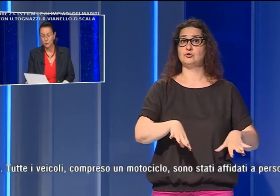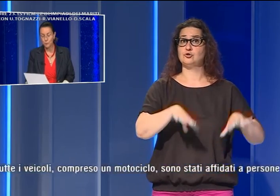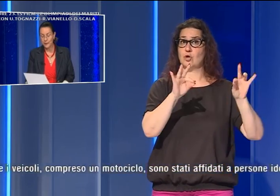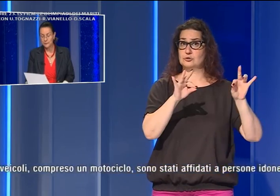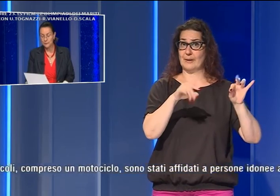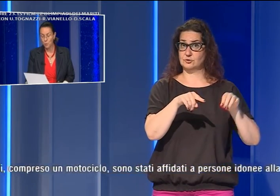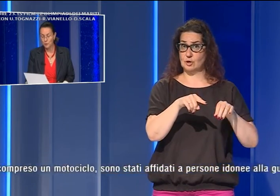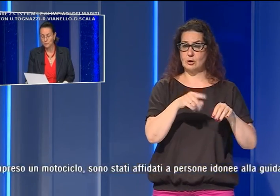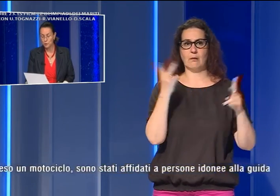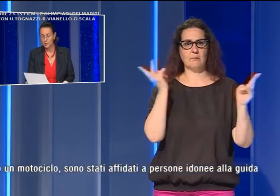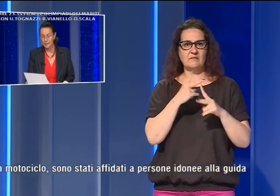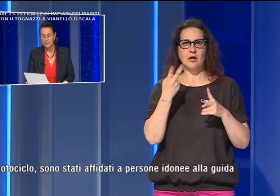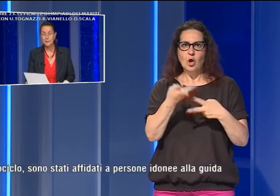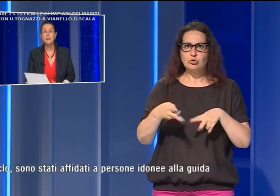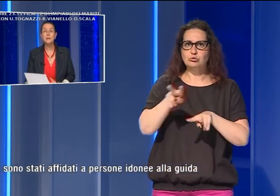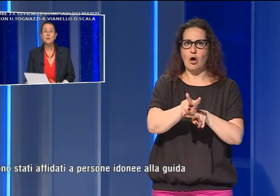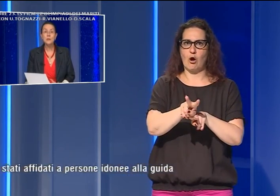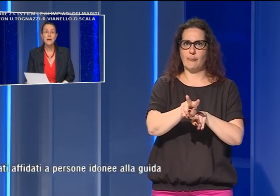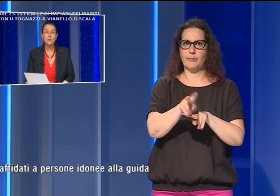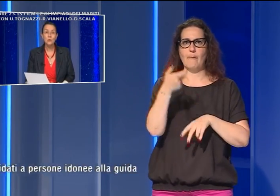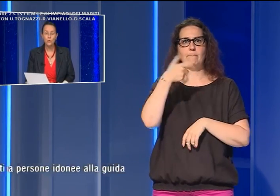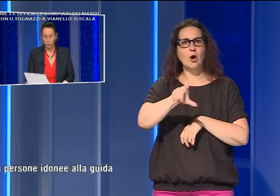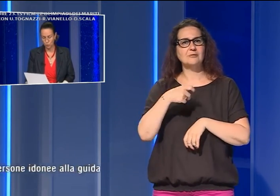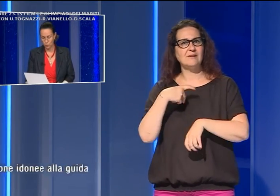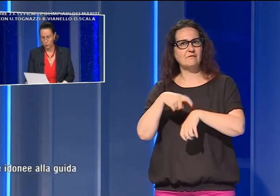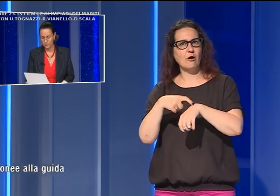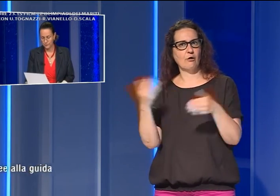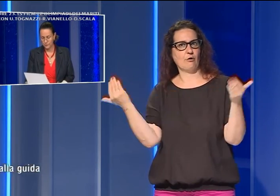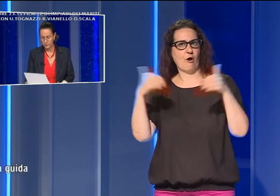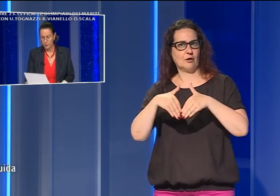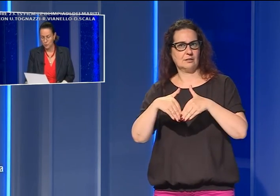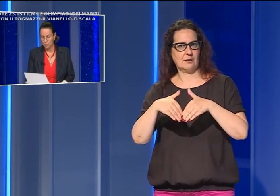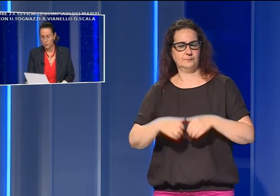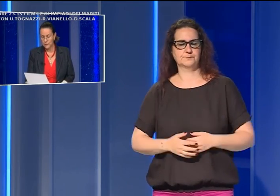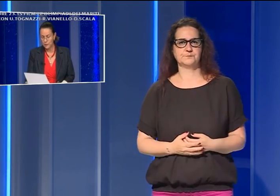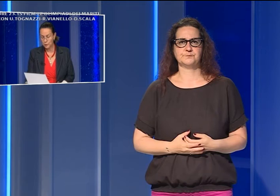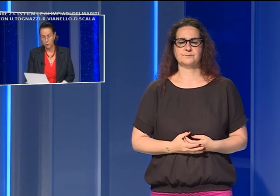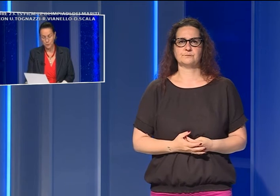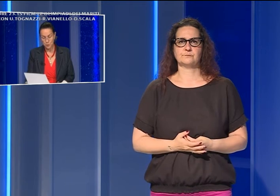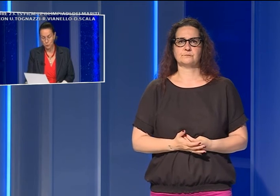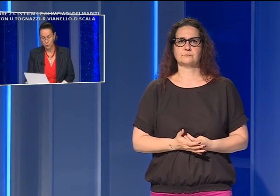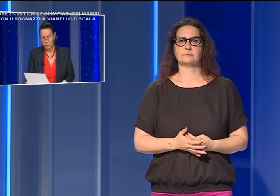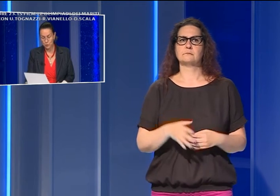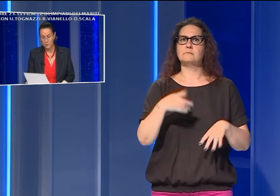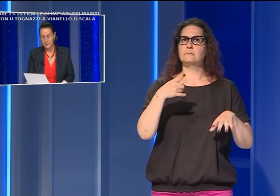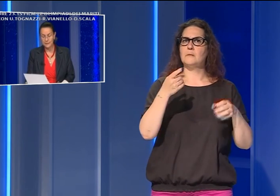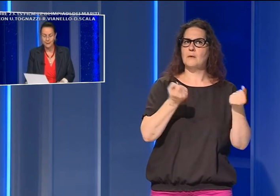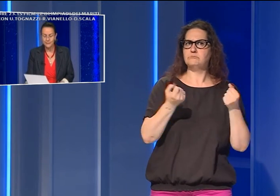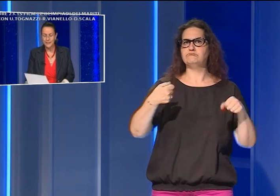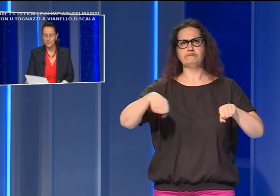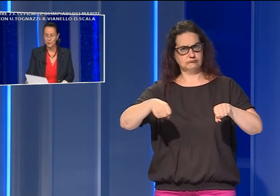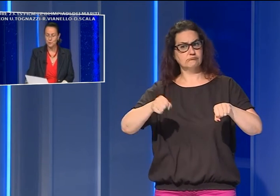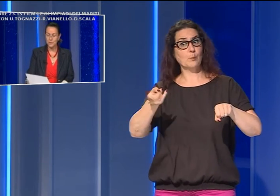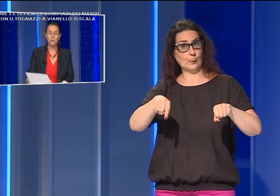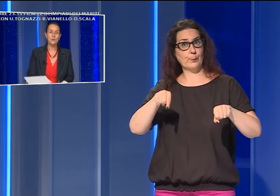saranno raddoppiati in quanto accertati in orario notturno. Tutti i veicoli, compreso un motociclo, sono stati